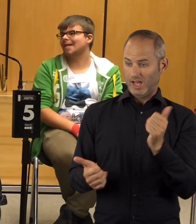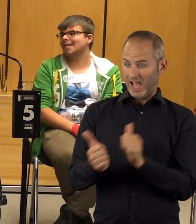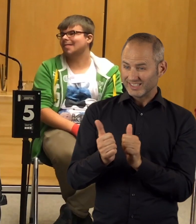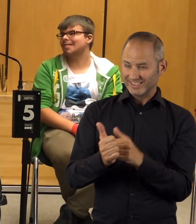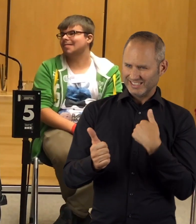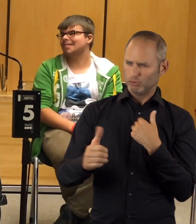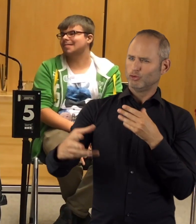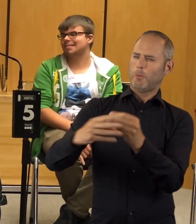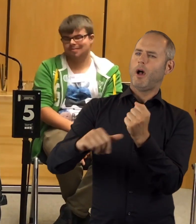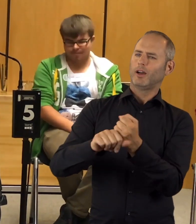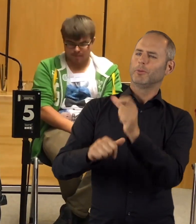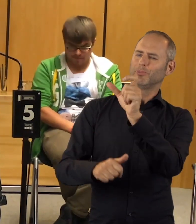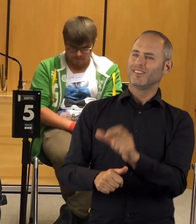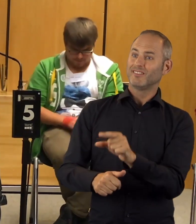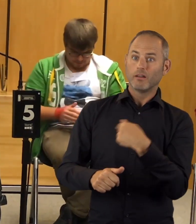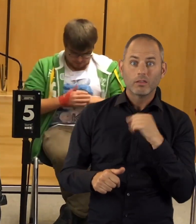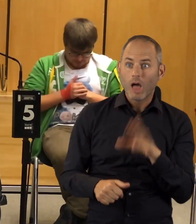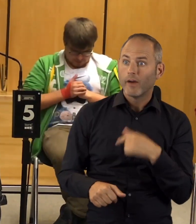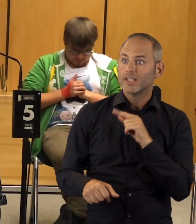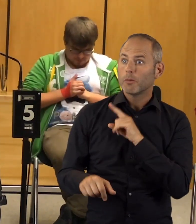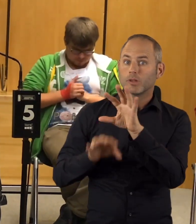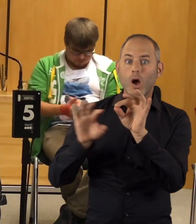Assistenzen, mit denen sie zusammenarbeiten möchte, selbst aussuchen kann.